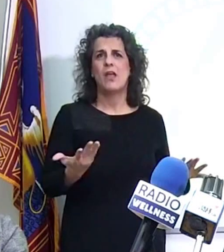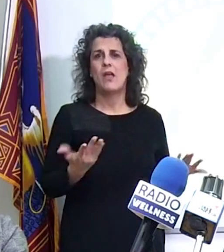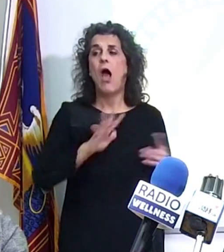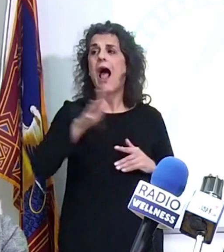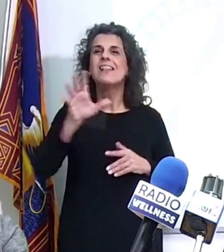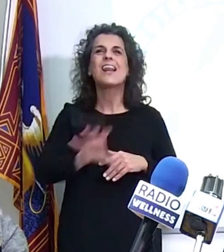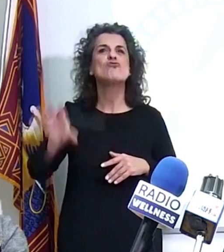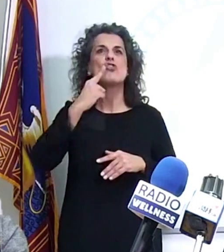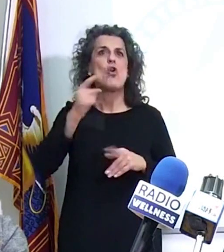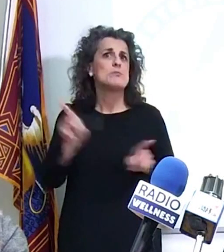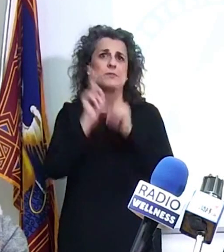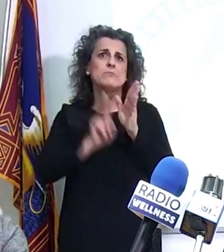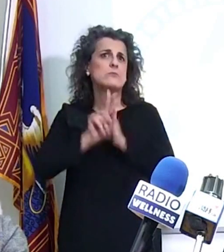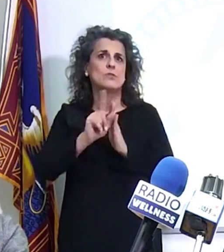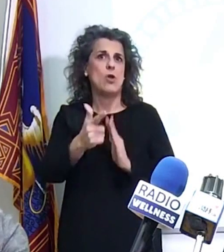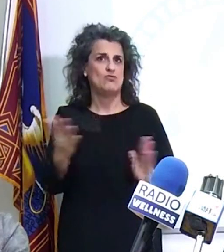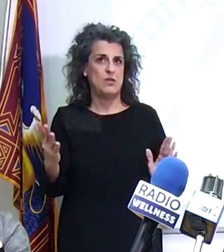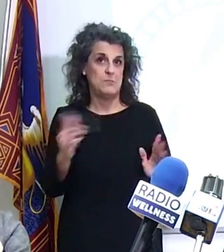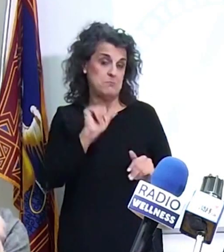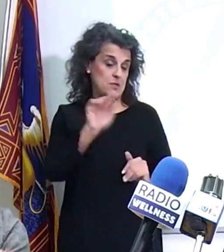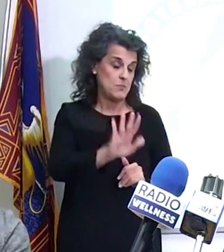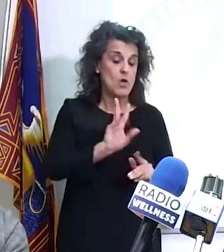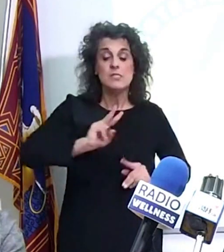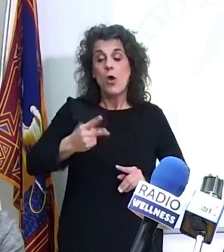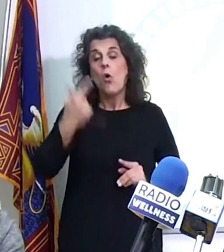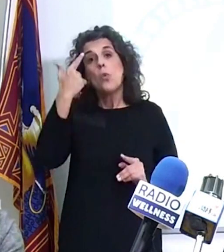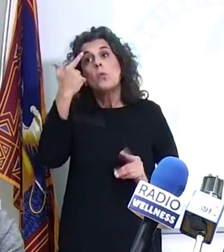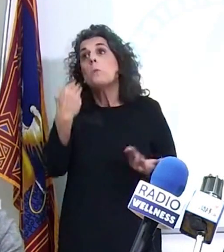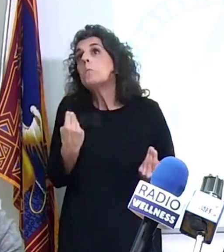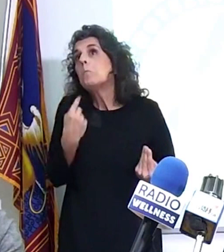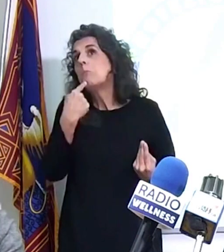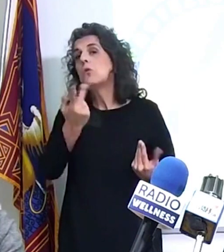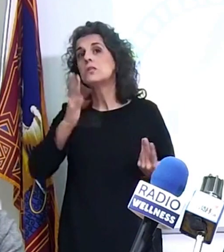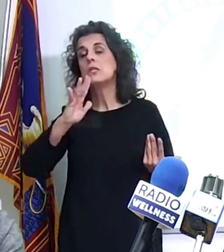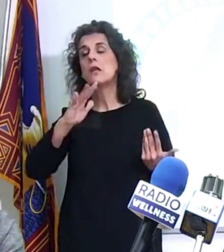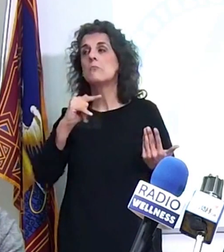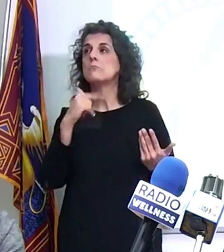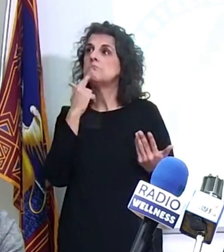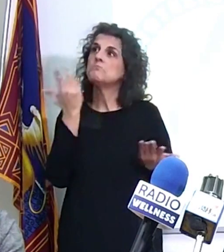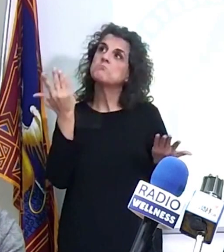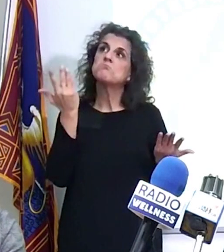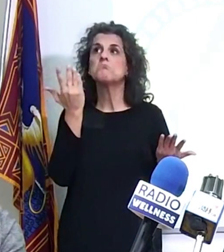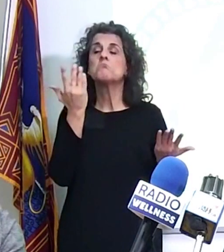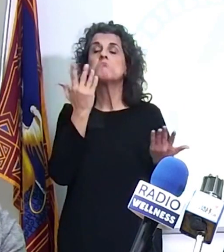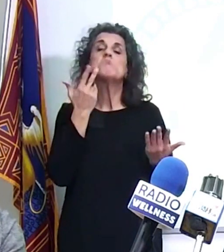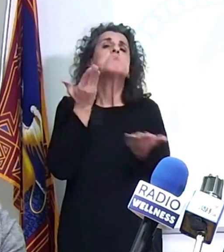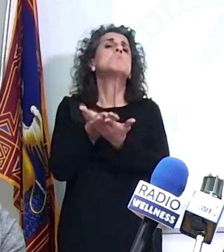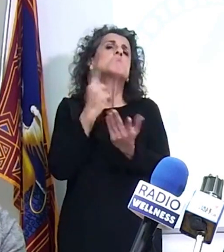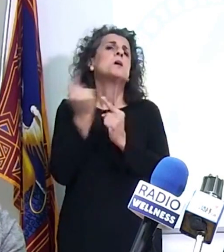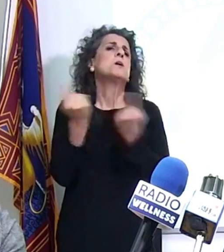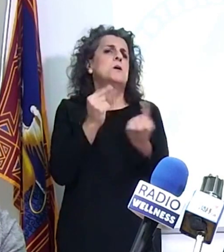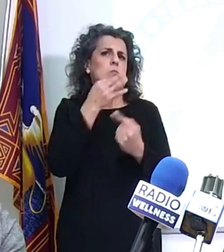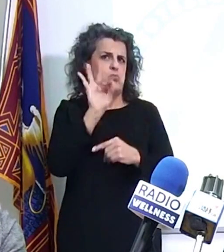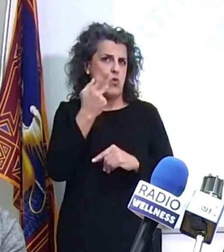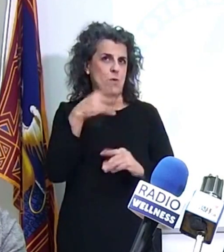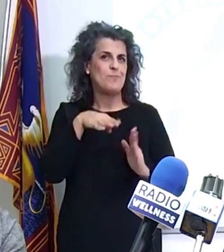Primo. Secondo aspetto, mi permetto di dire, e lo pongo anche come elemento di discussione, vedendo i parametri